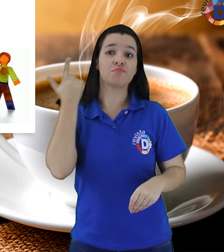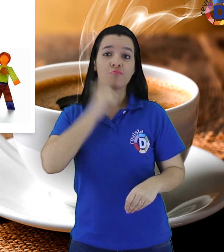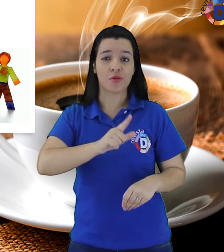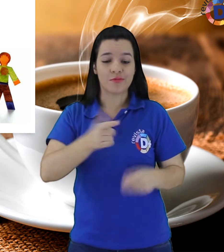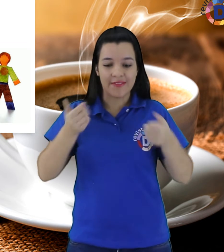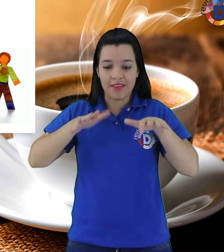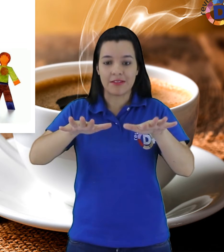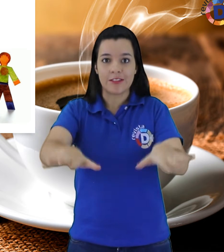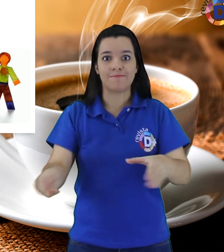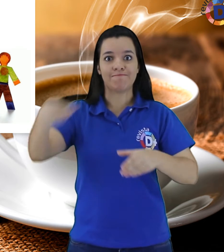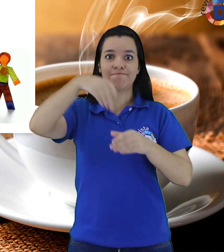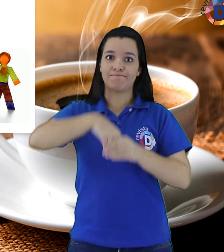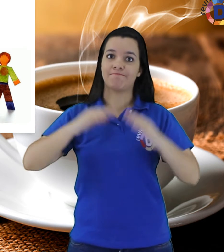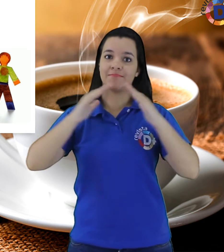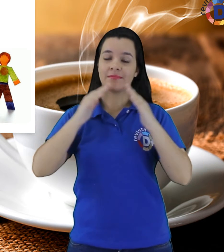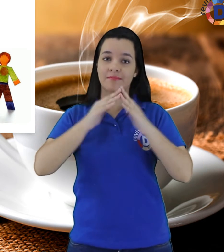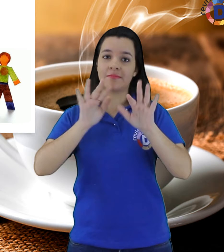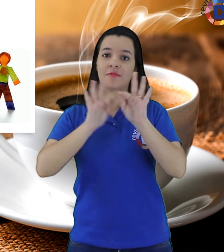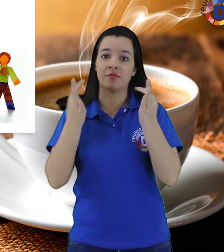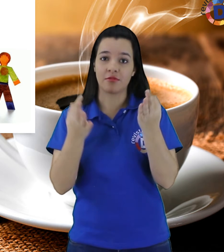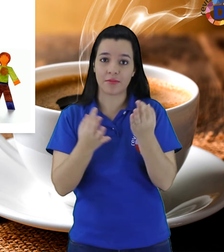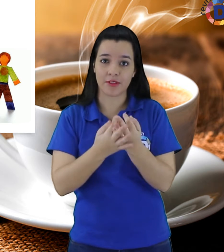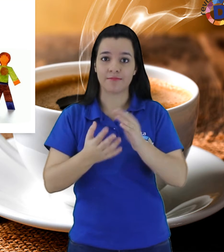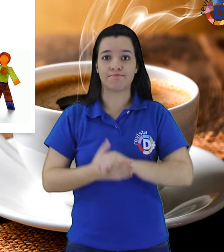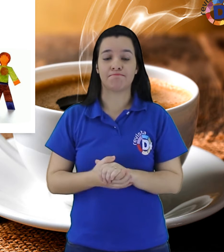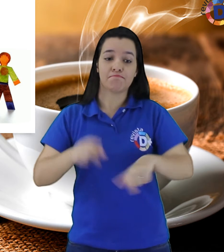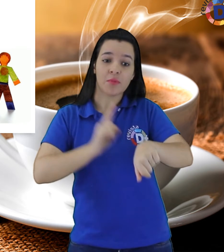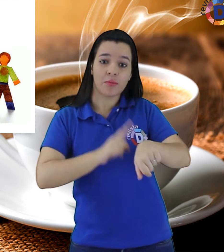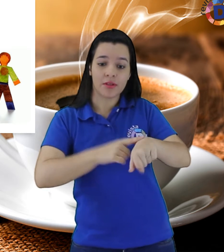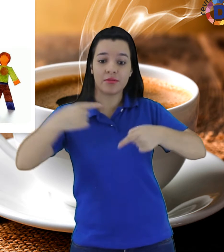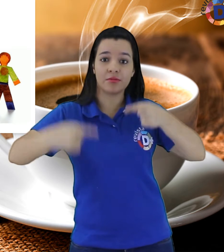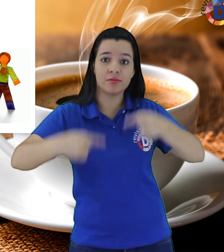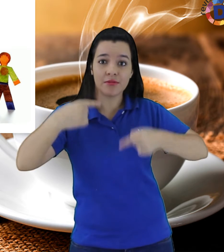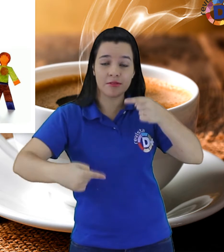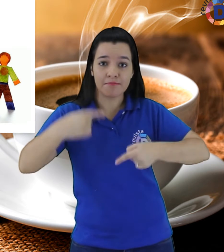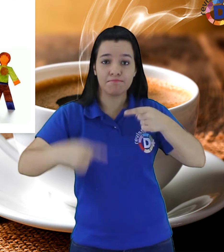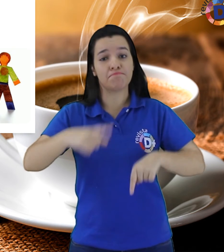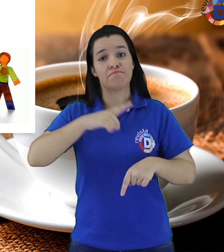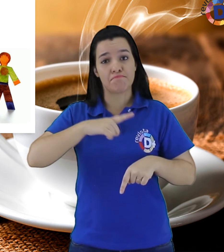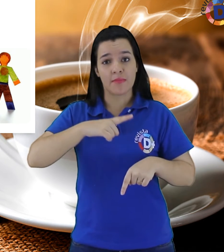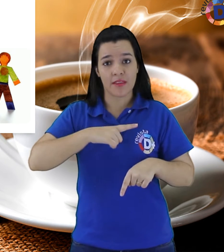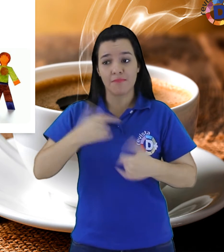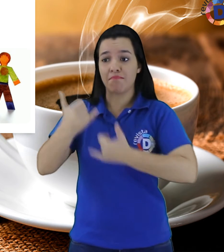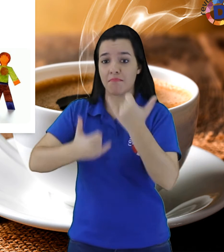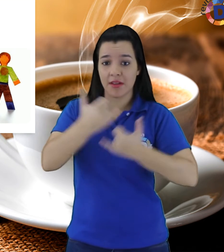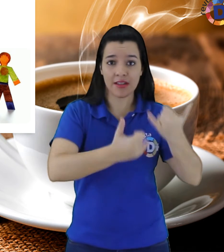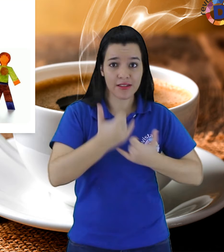e inclusão. A atividade contará com atividades para crianças e tradução